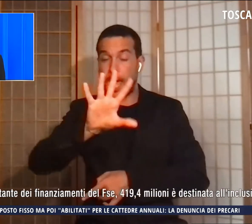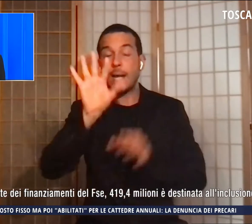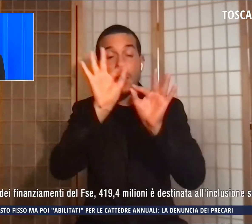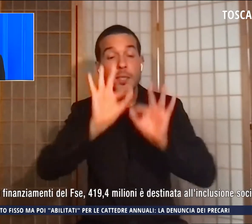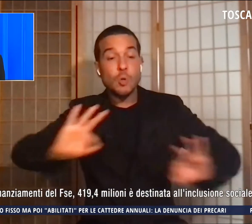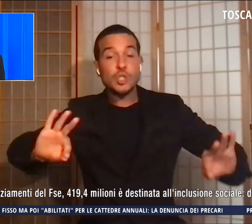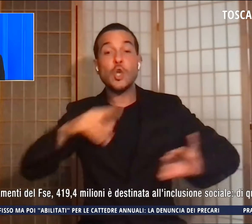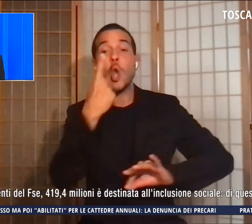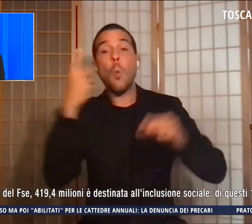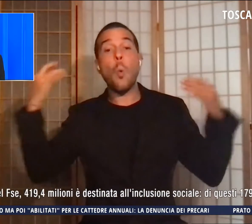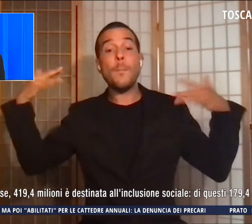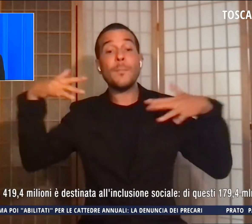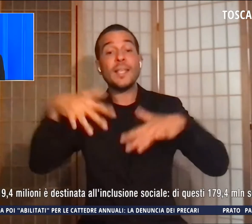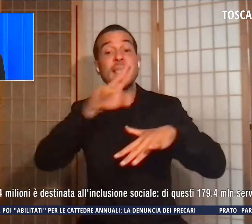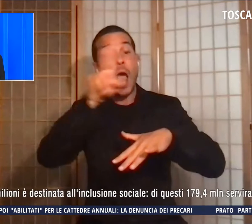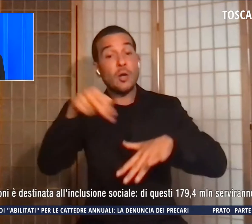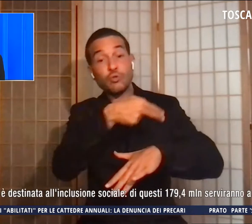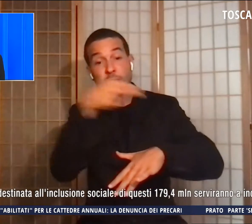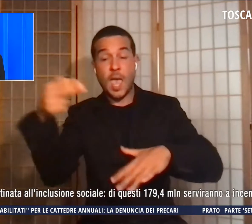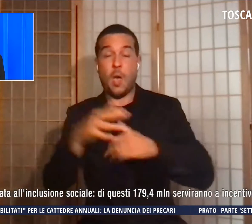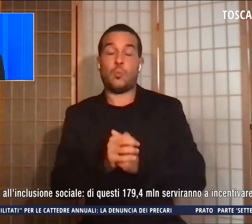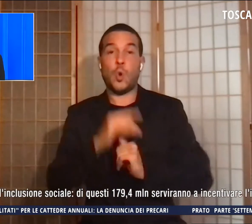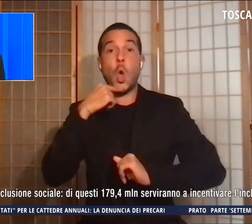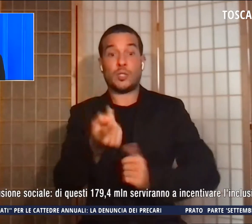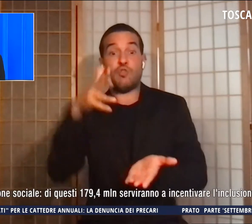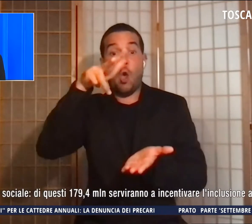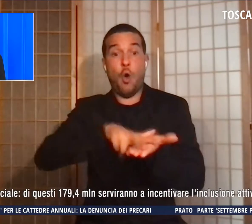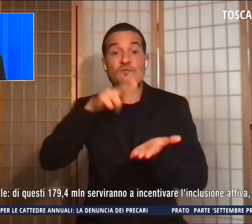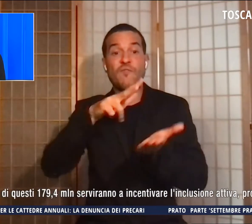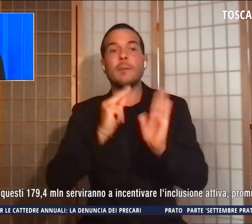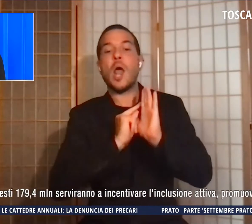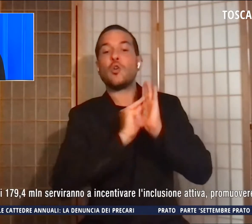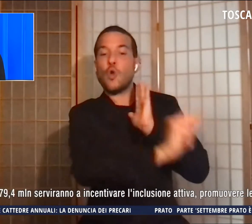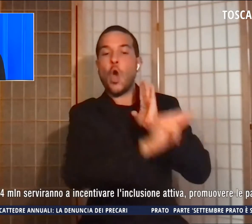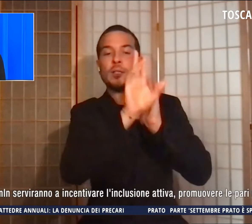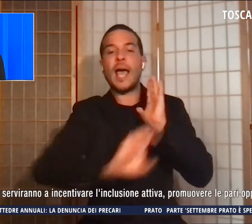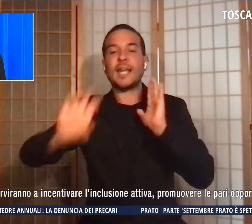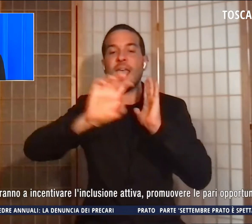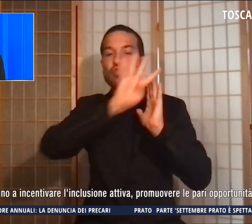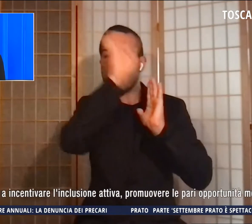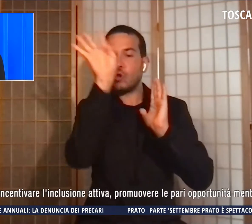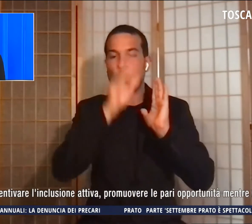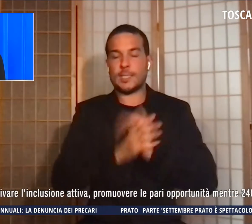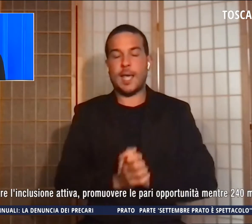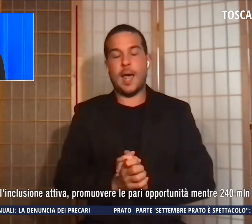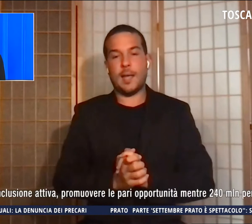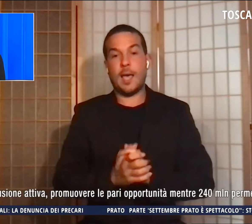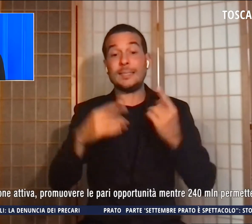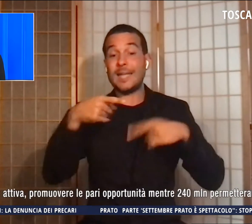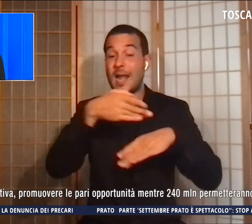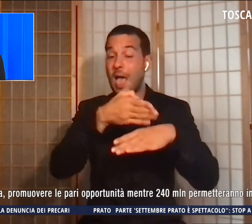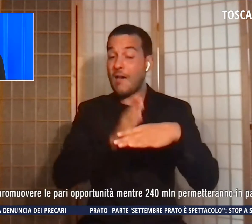come riporta e conferma una nota della Regione Toscana. La fetta più importante dei